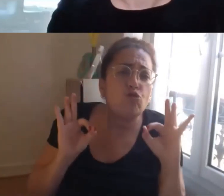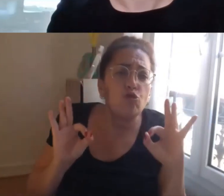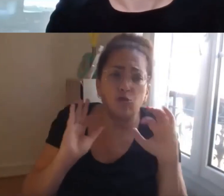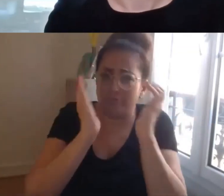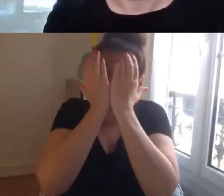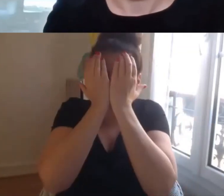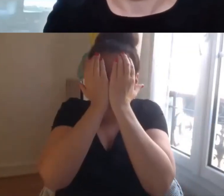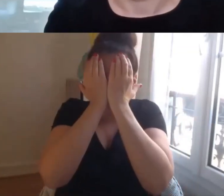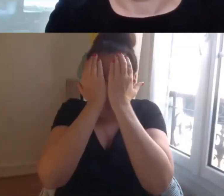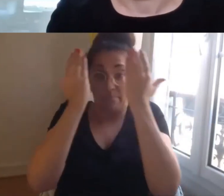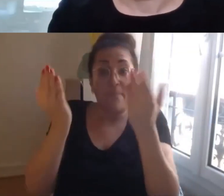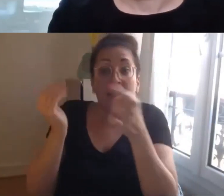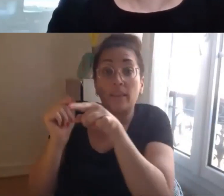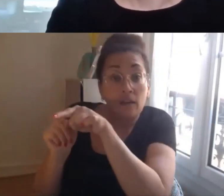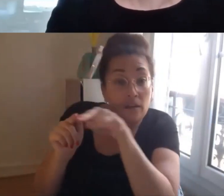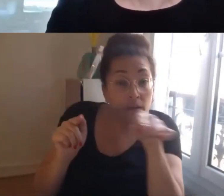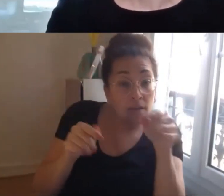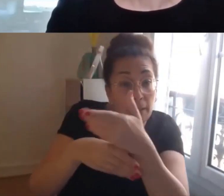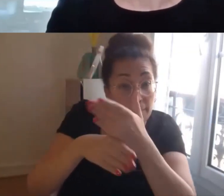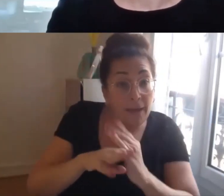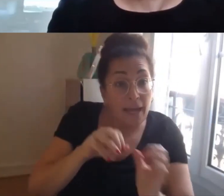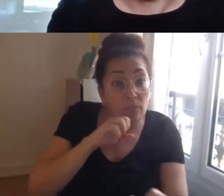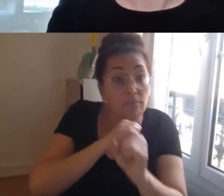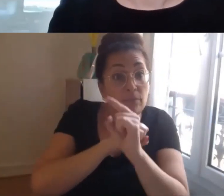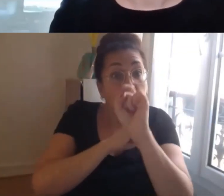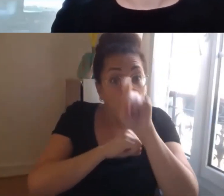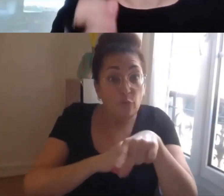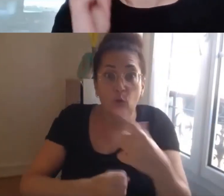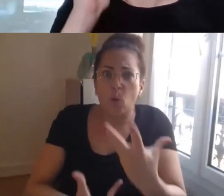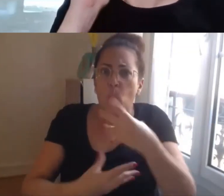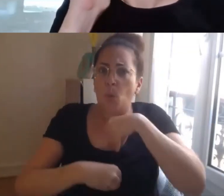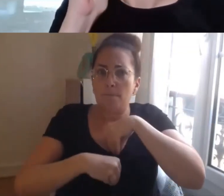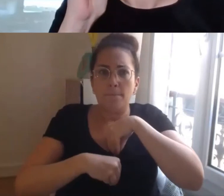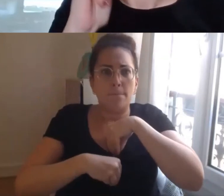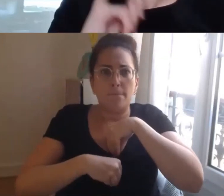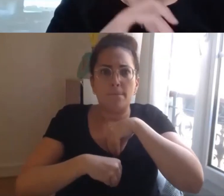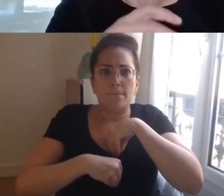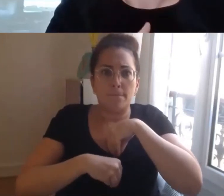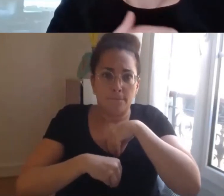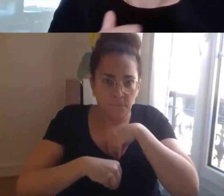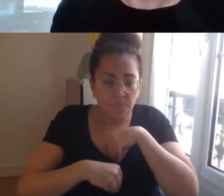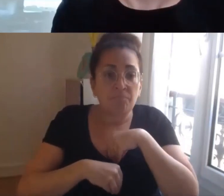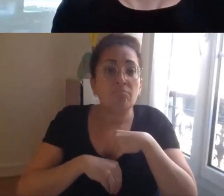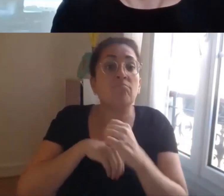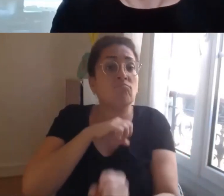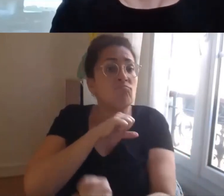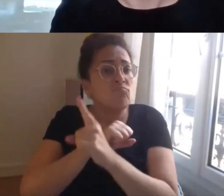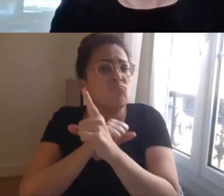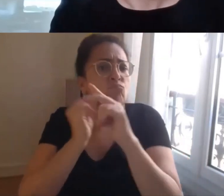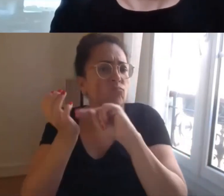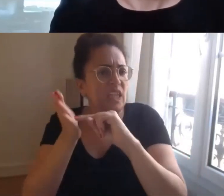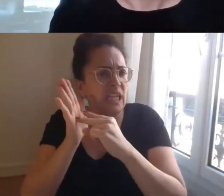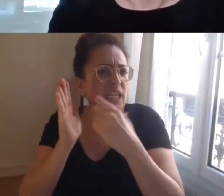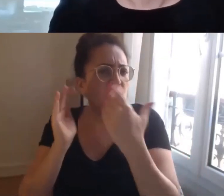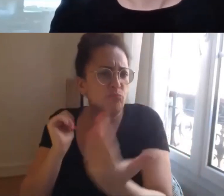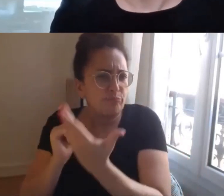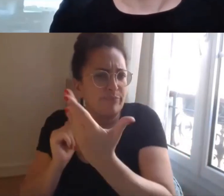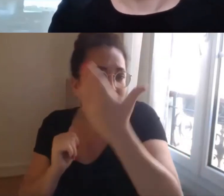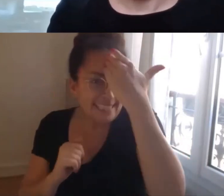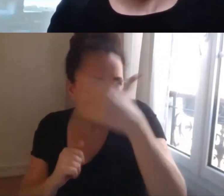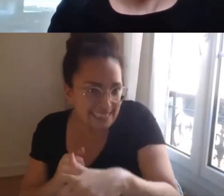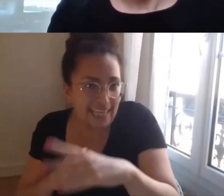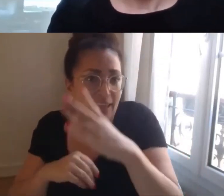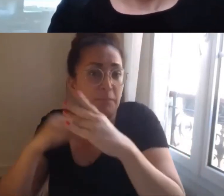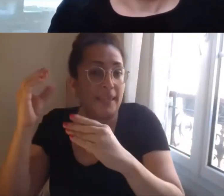intégré le facteur d'innovation et souvent dans les facteurs innovation il y a l'innovation technologique on le sait effectivement avec des